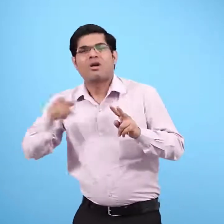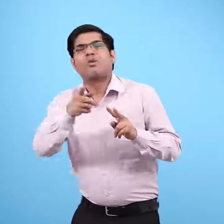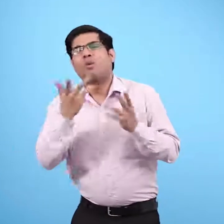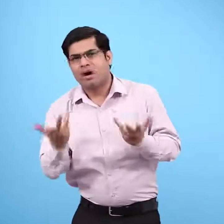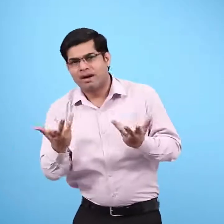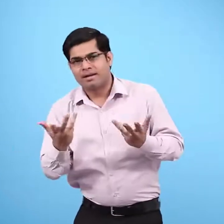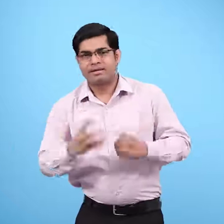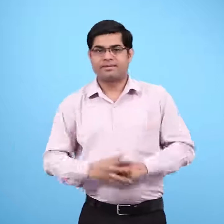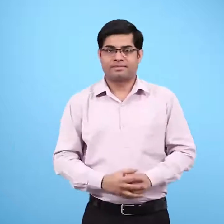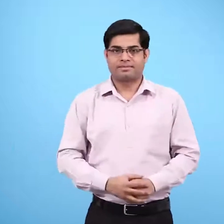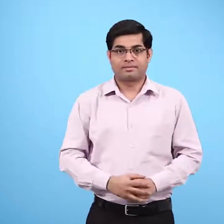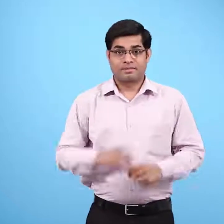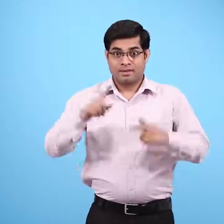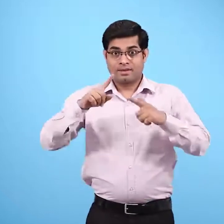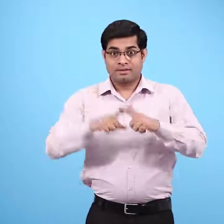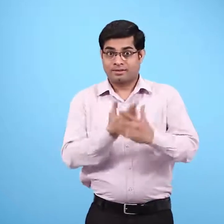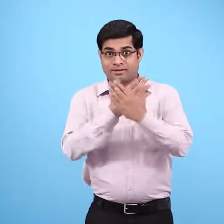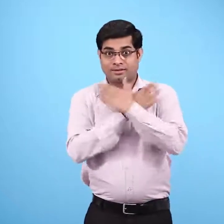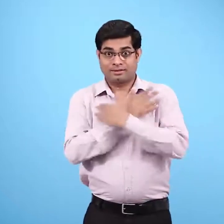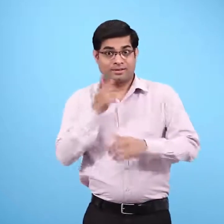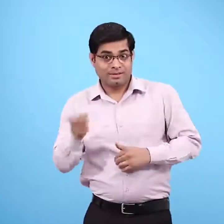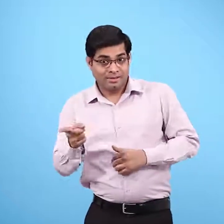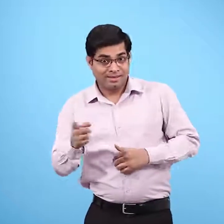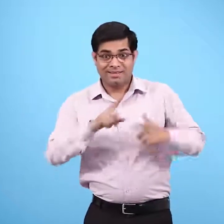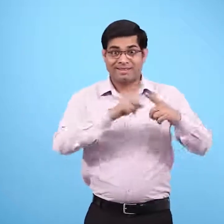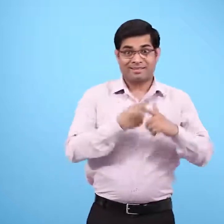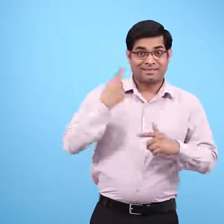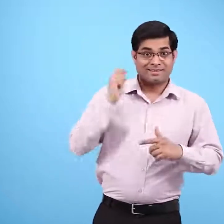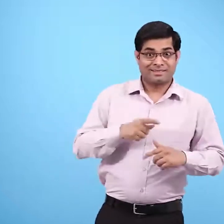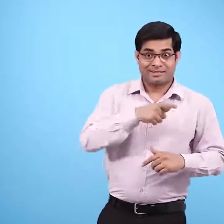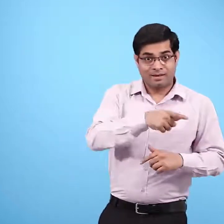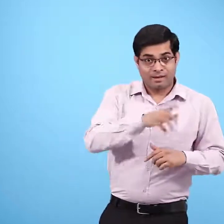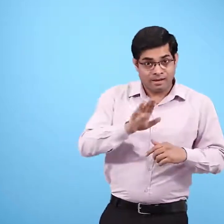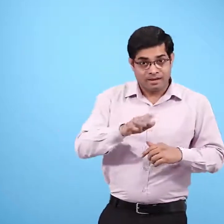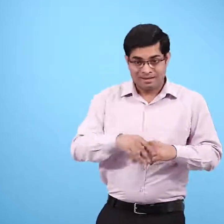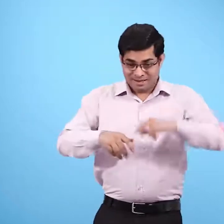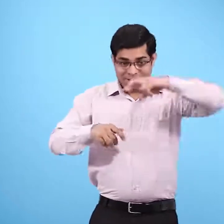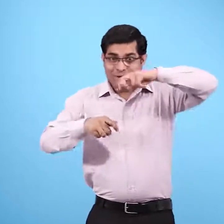क्यों? जुलन ने जुम्पा को नीबू के रस की कुछ बूने चखाई